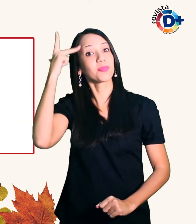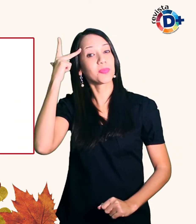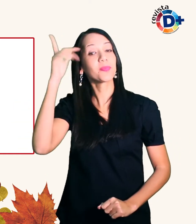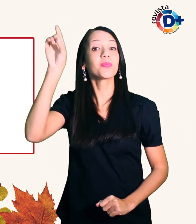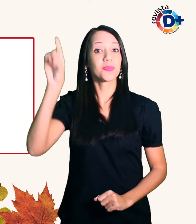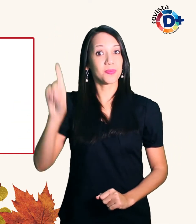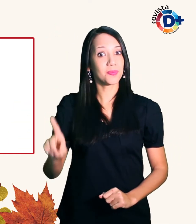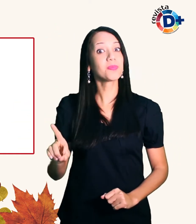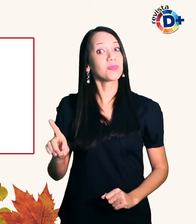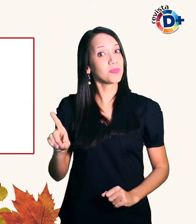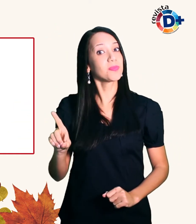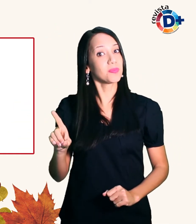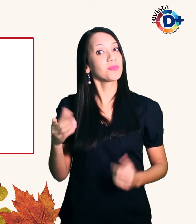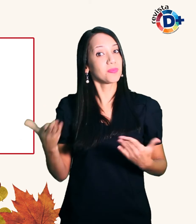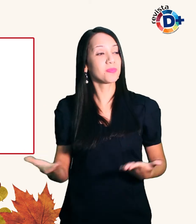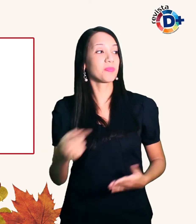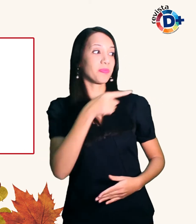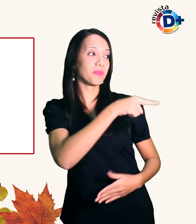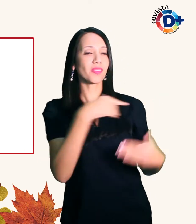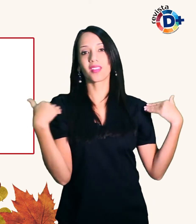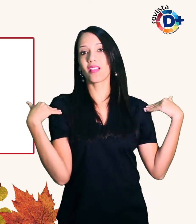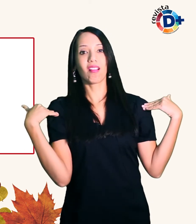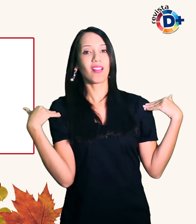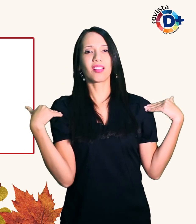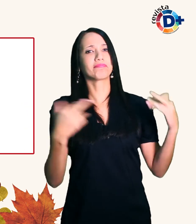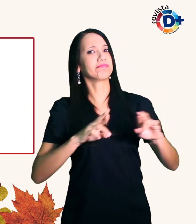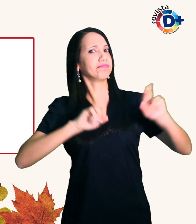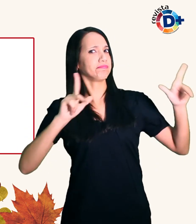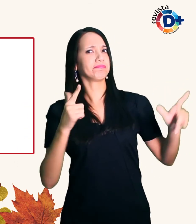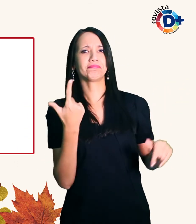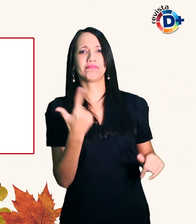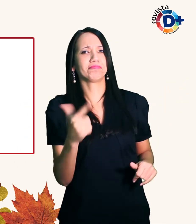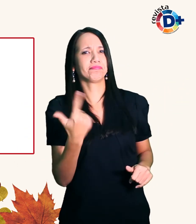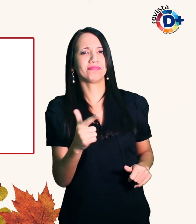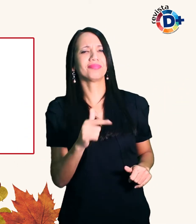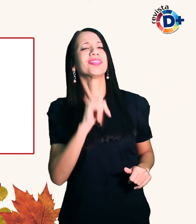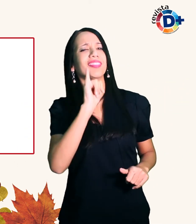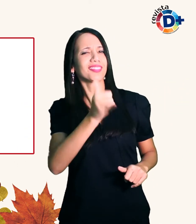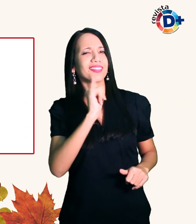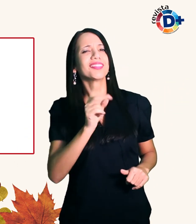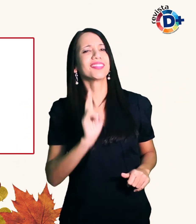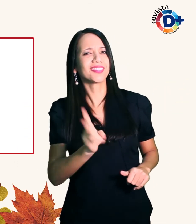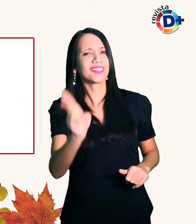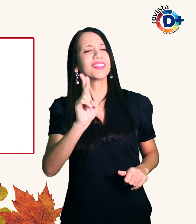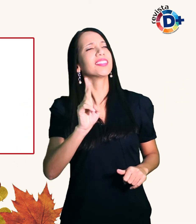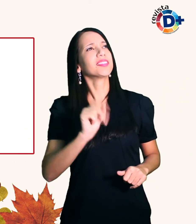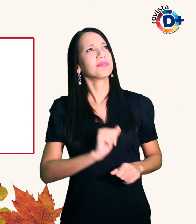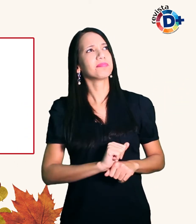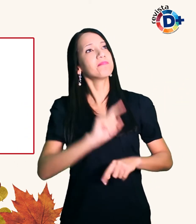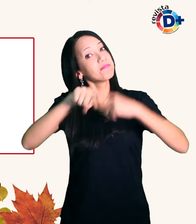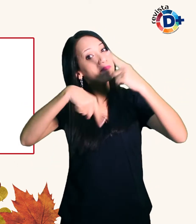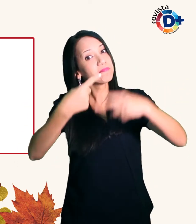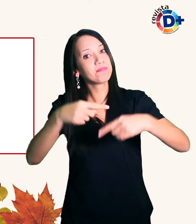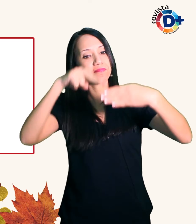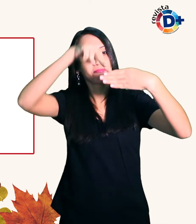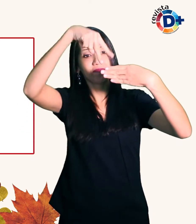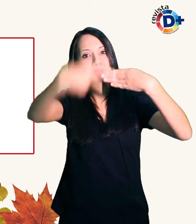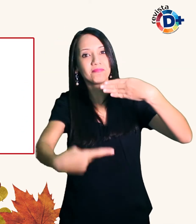Com Douglas não foi diferente Ele conta que depois do acidente continuou se interessando pelas